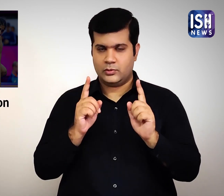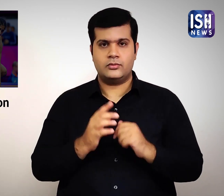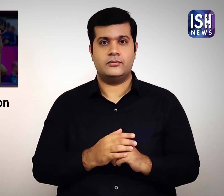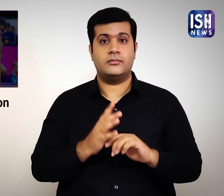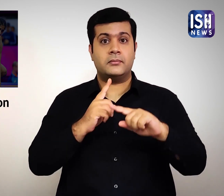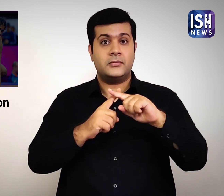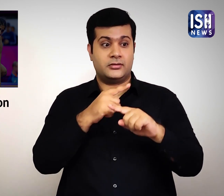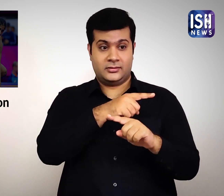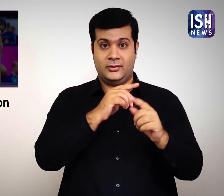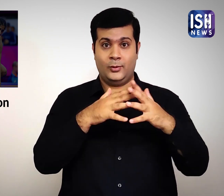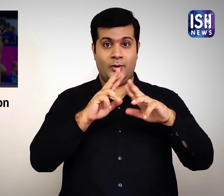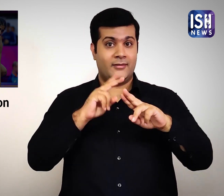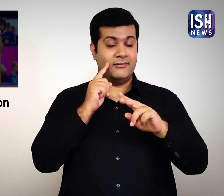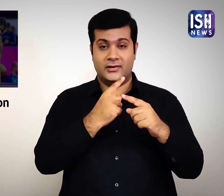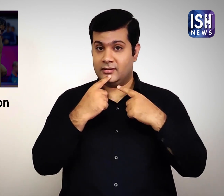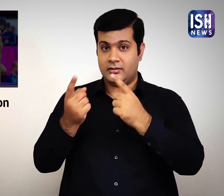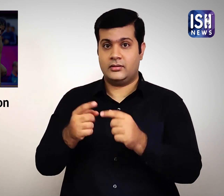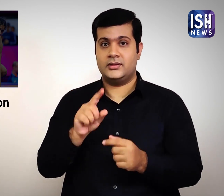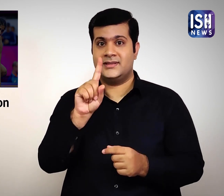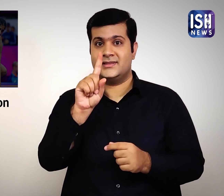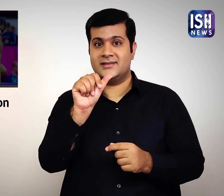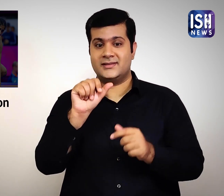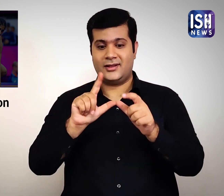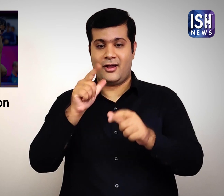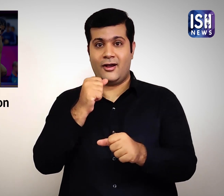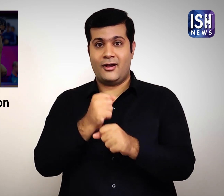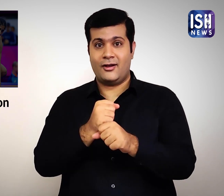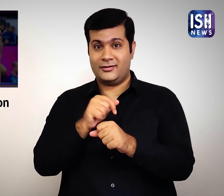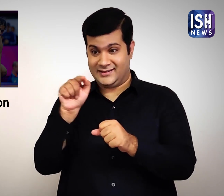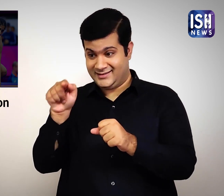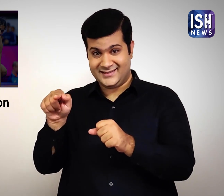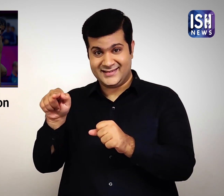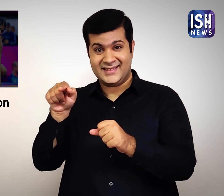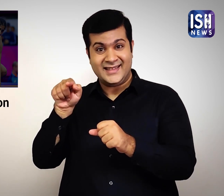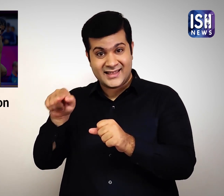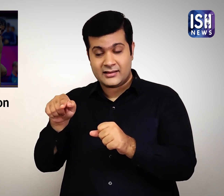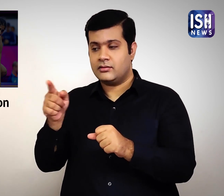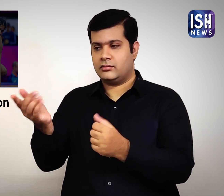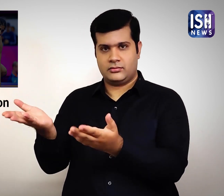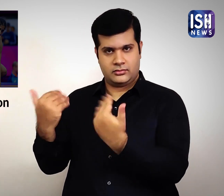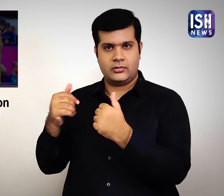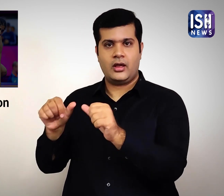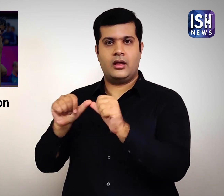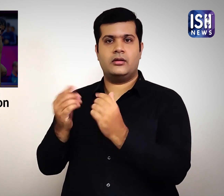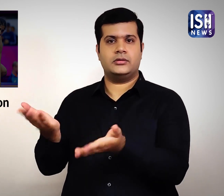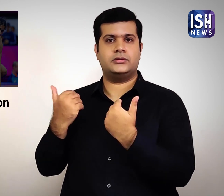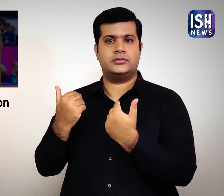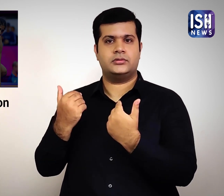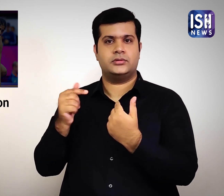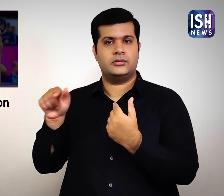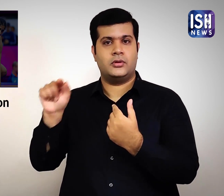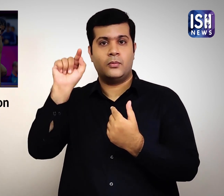अगर जवाब संतोस जनक नहीं रहा तो WFI लंबे प्रतिबंद पर विचार कर रहा है।